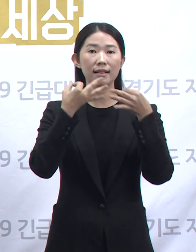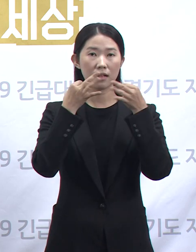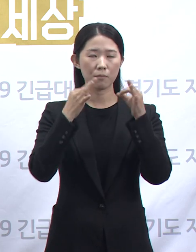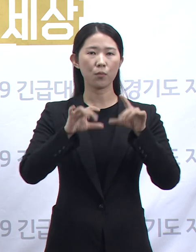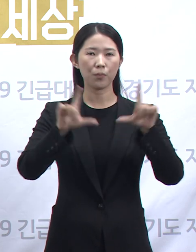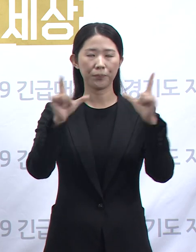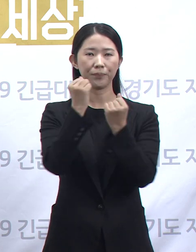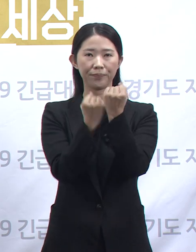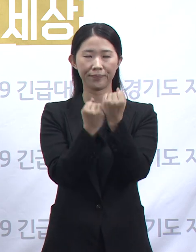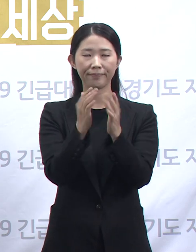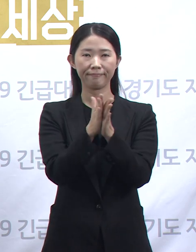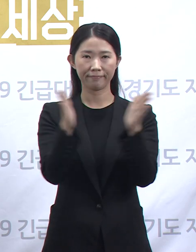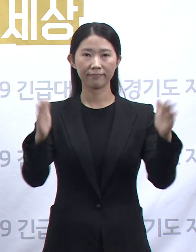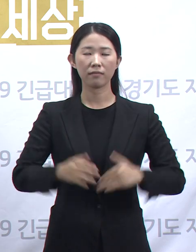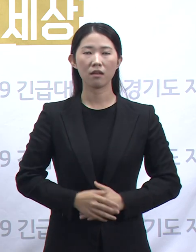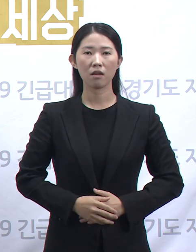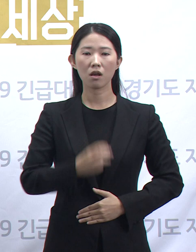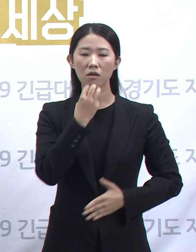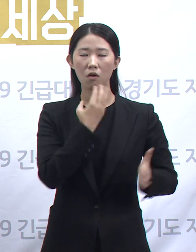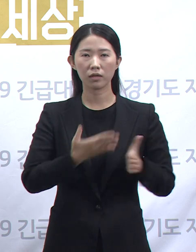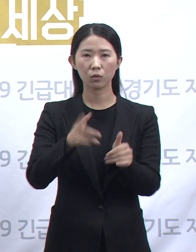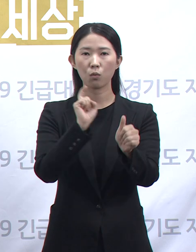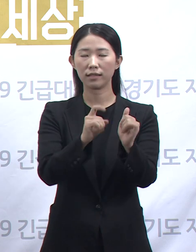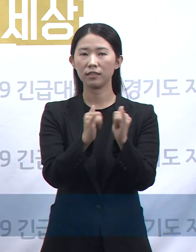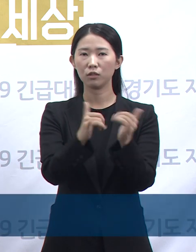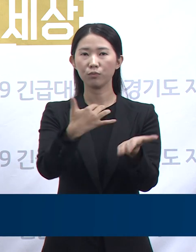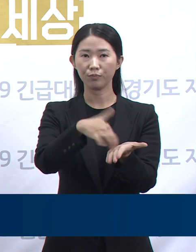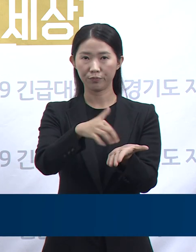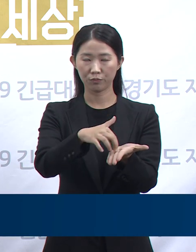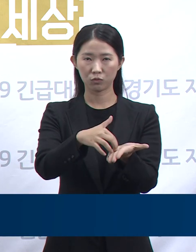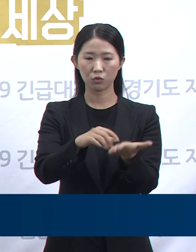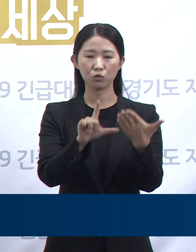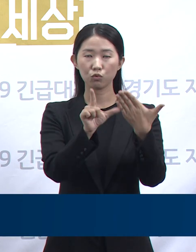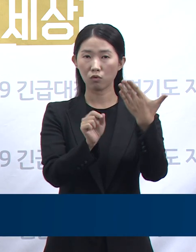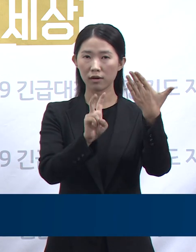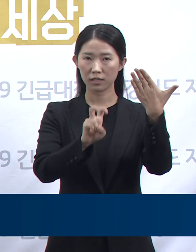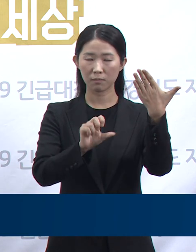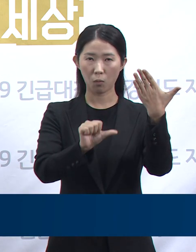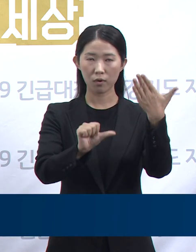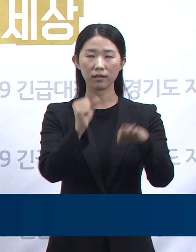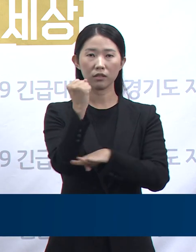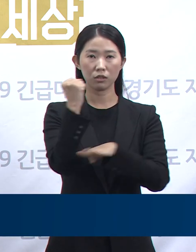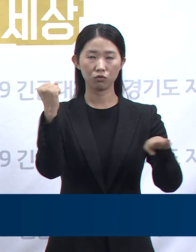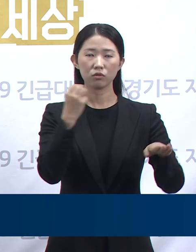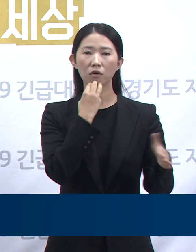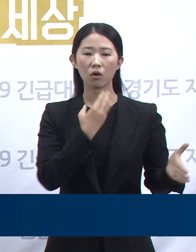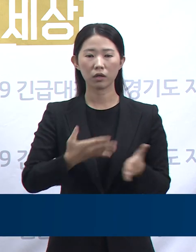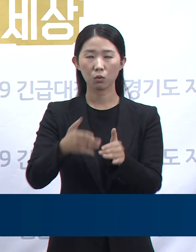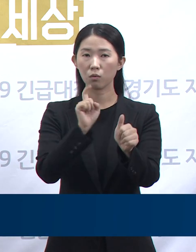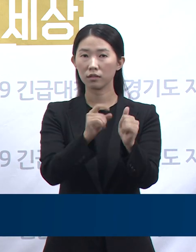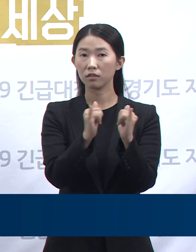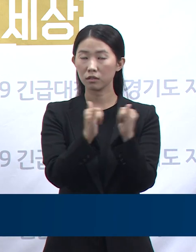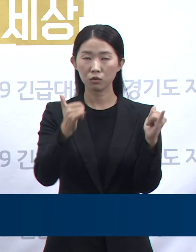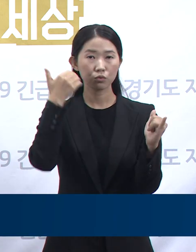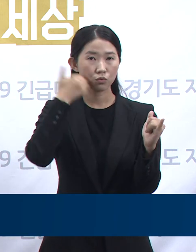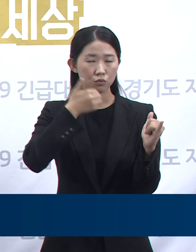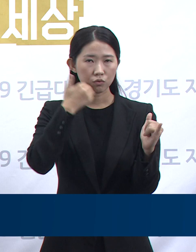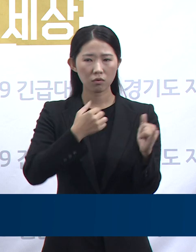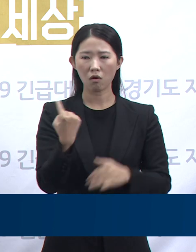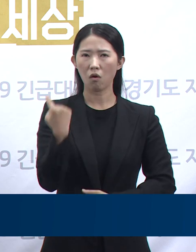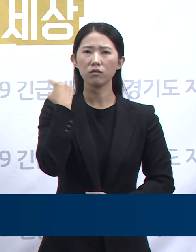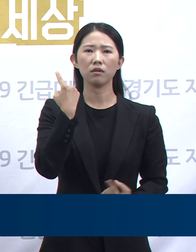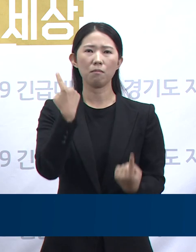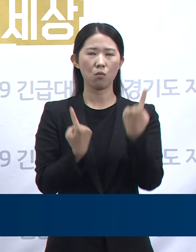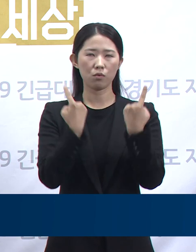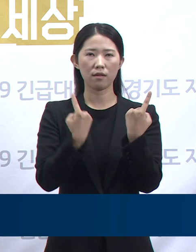시작하겠습니다. 경기도 확진자 발생 현황입니다. 9월 25일 0시 기준 경기도 확진자 수는 전일 0시